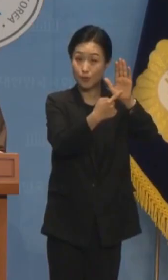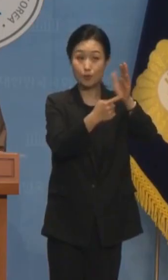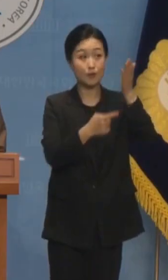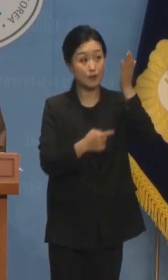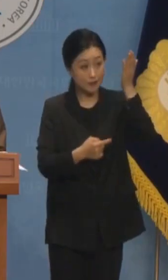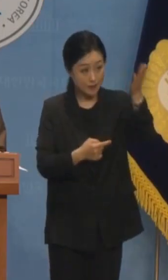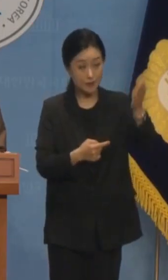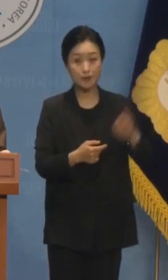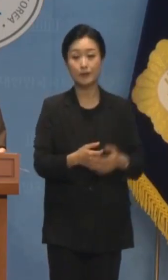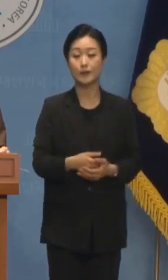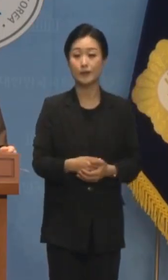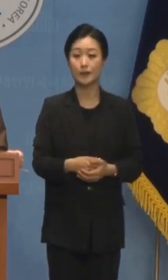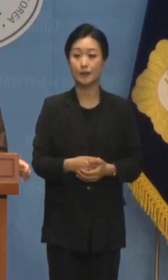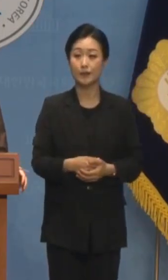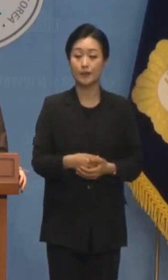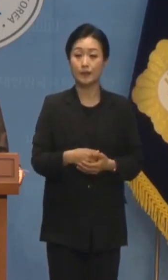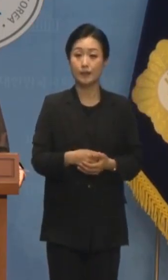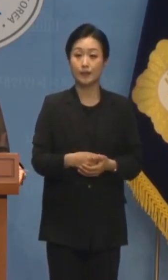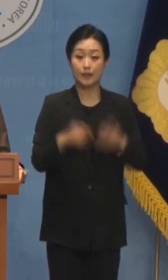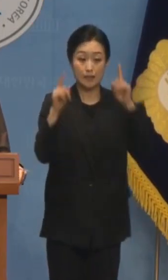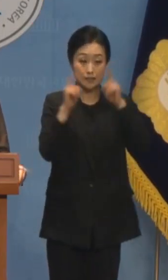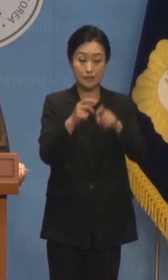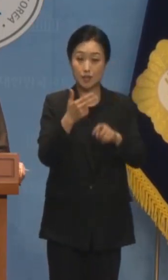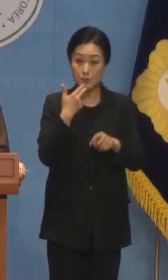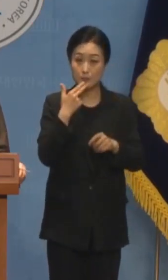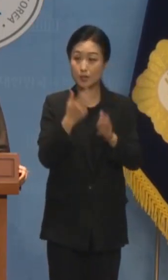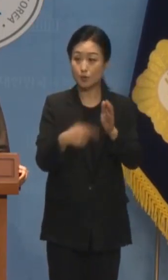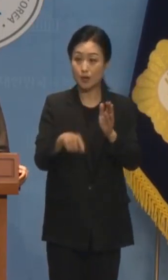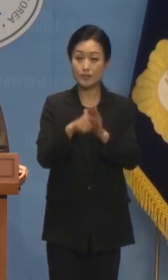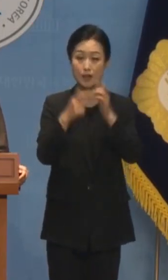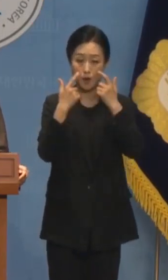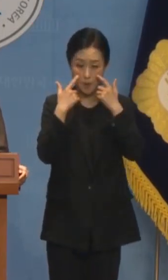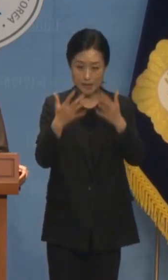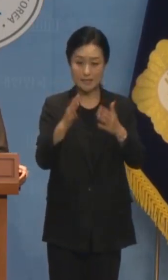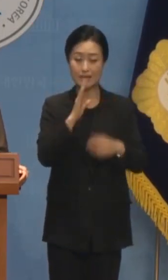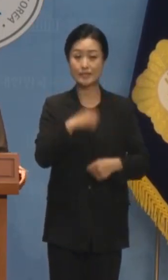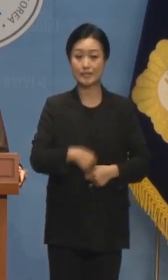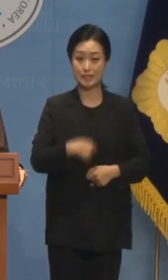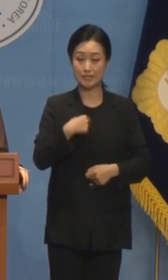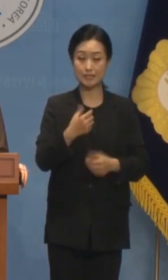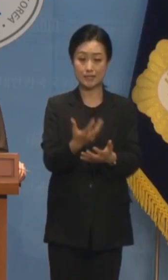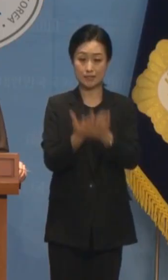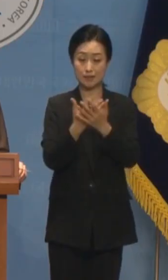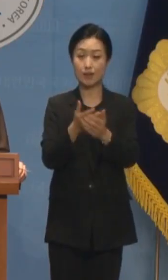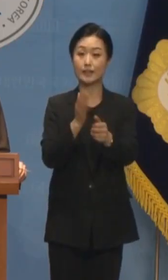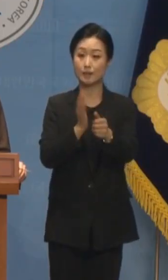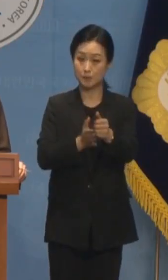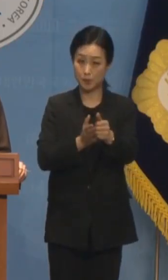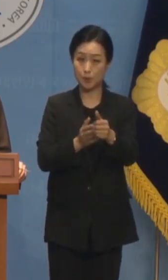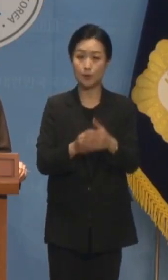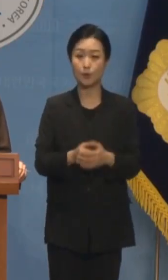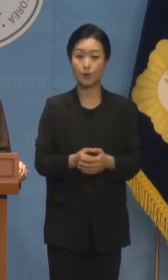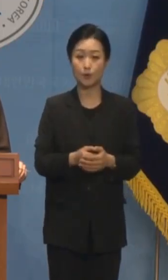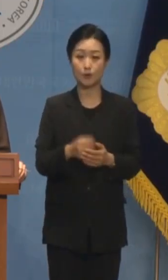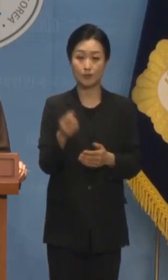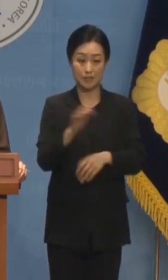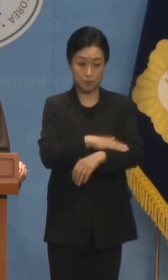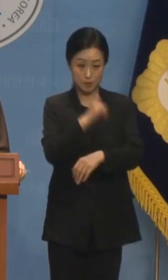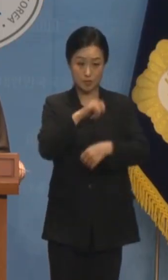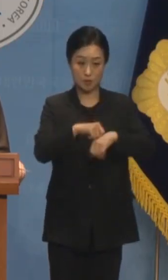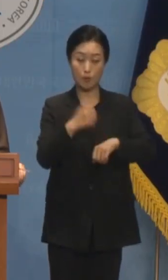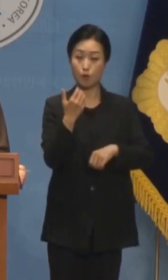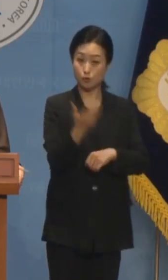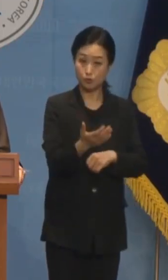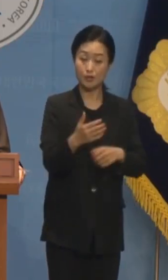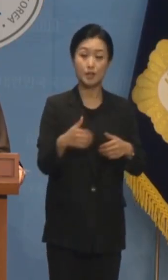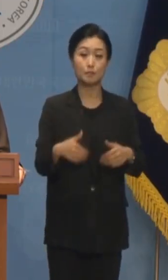당신입니다 한정 의혹도 없도록 명명백백하게 진실이 규명되어야 한다 책임 있는 관련자들의 처벌은 당연한